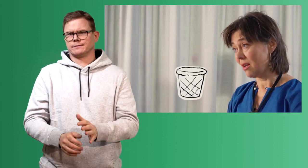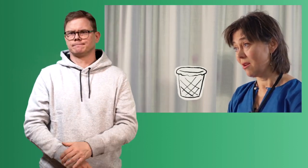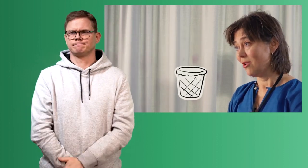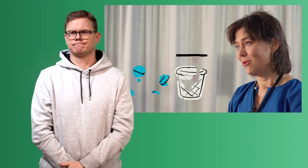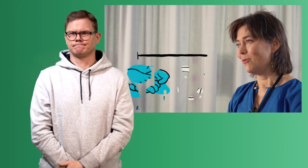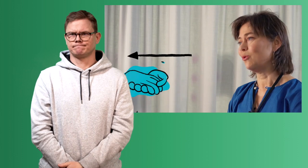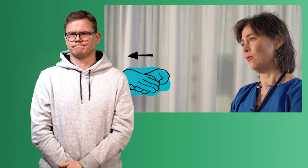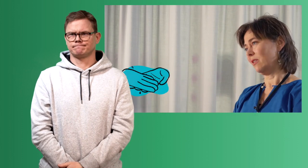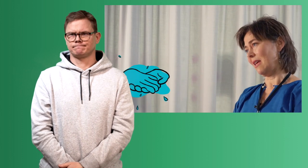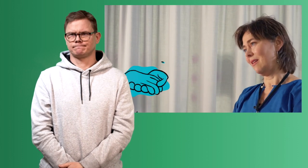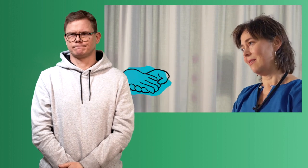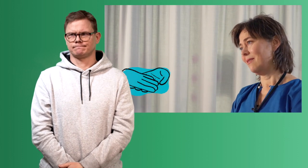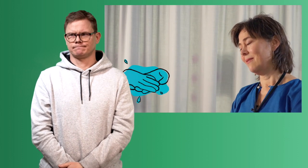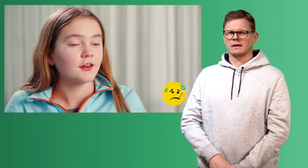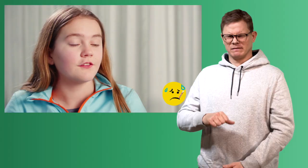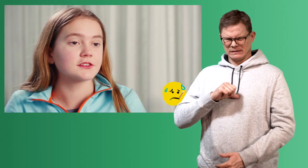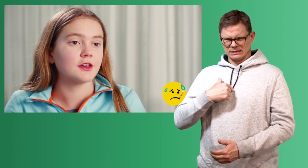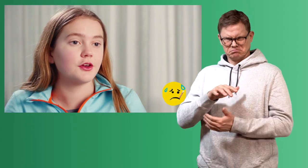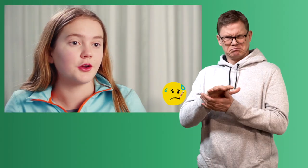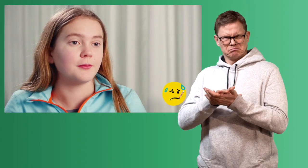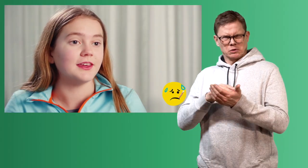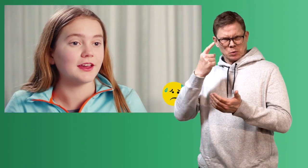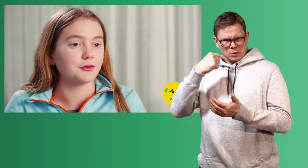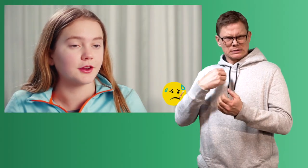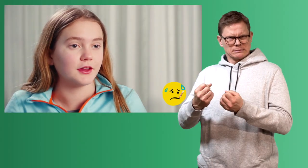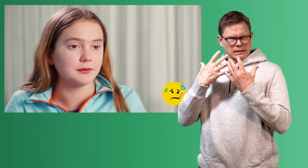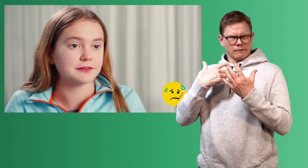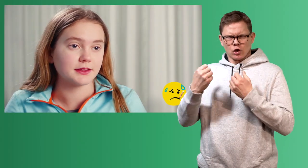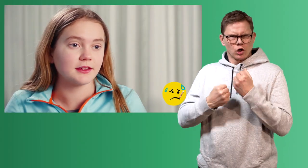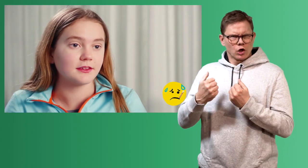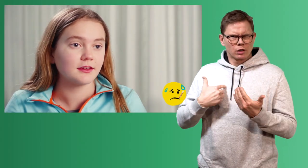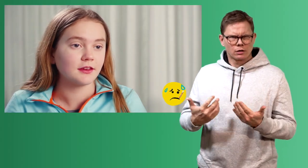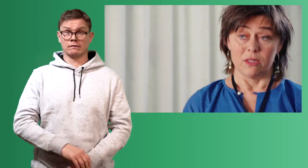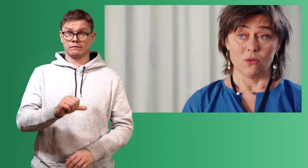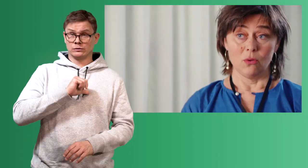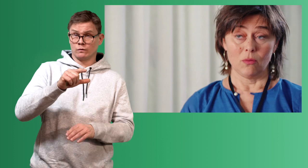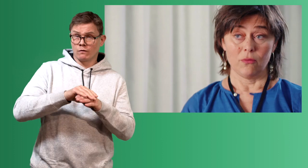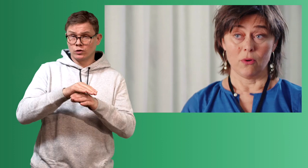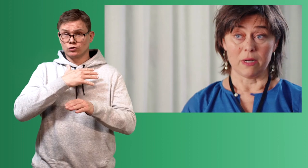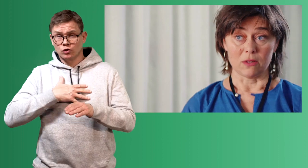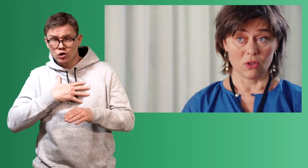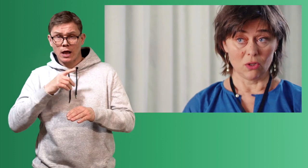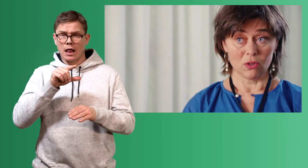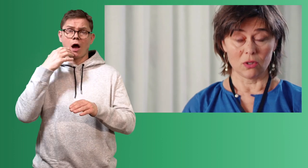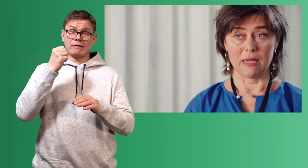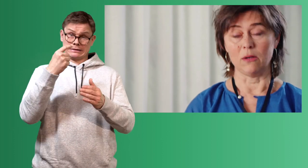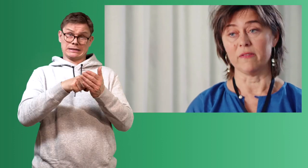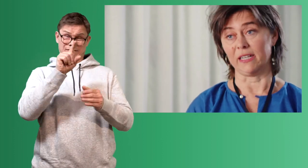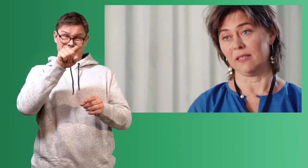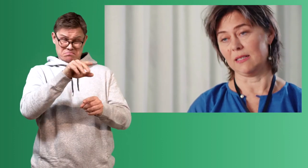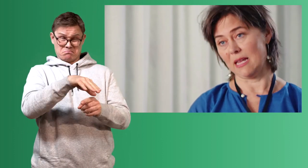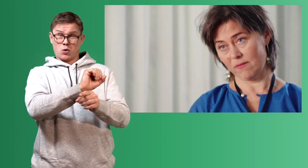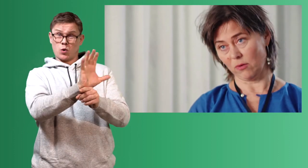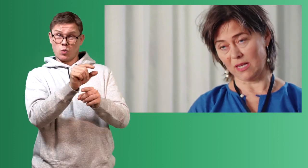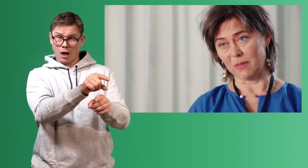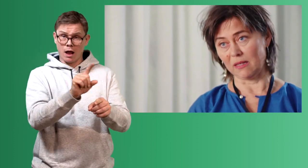kaster det, og så vasker hendene. Hva skal jeg gjøre om jeg tror at jeg blir smittet? Hvis du føler deg syk, eller du har